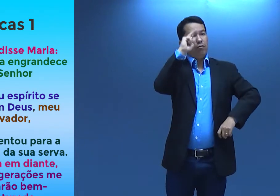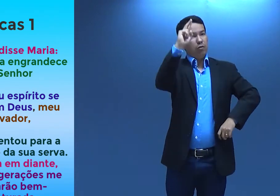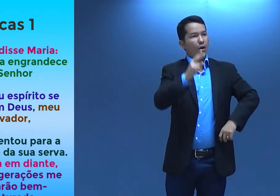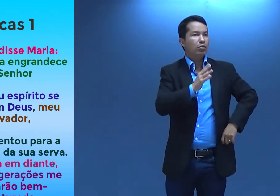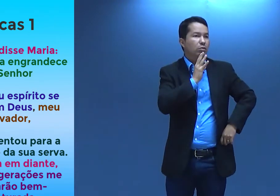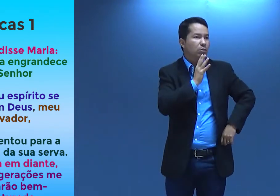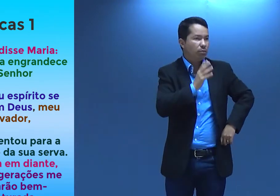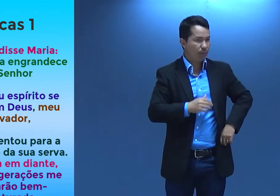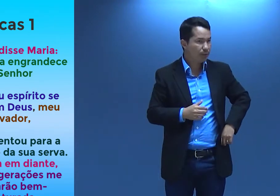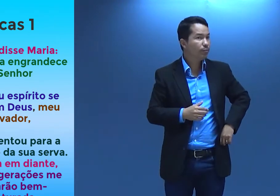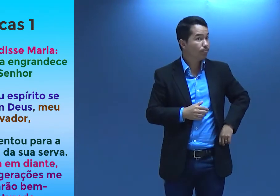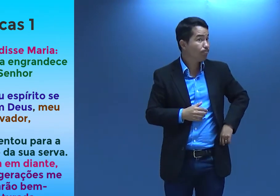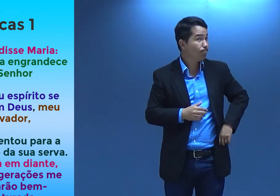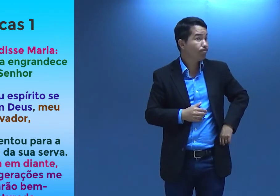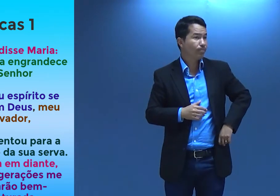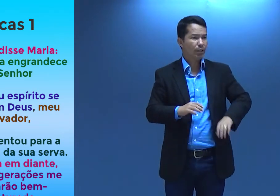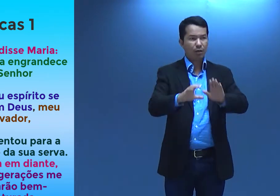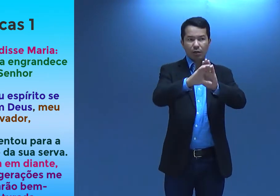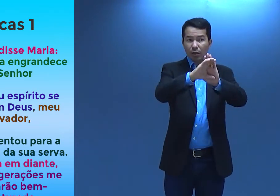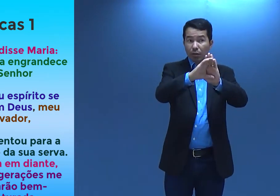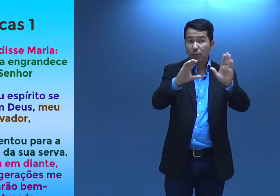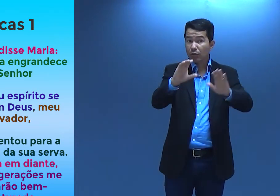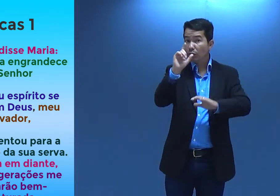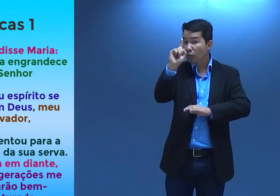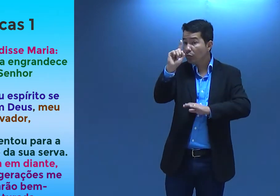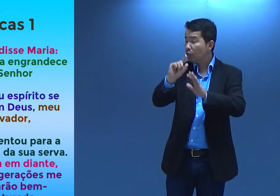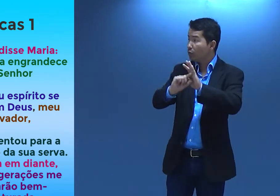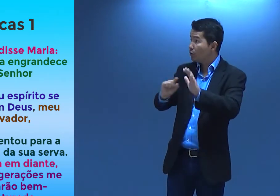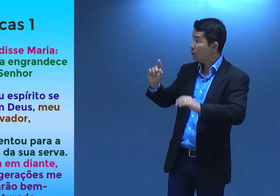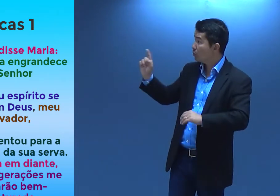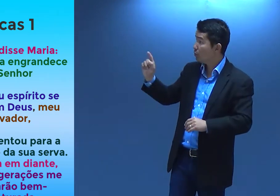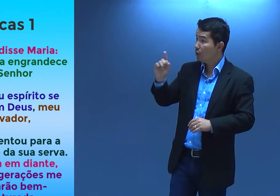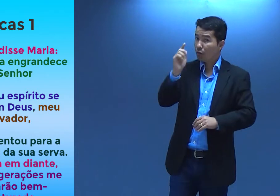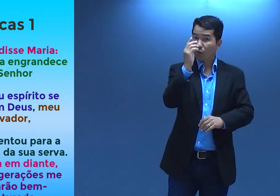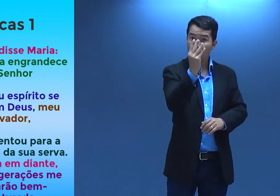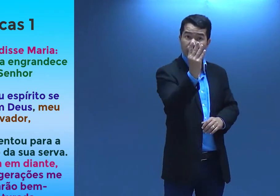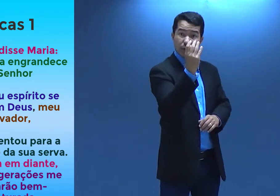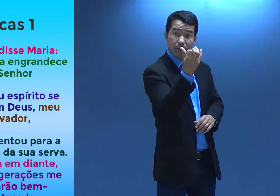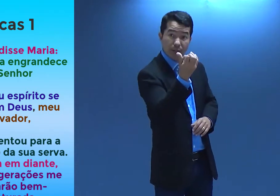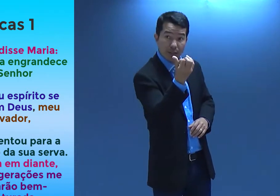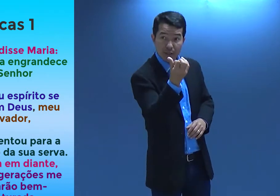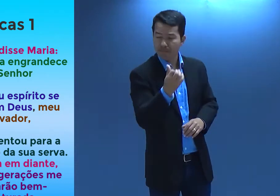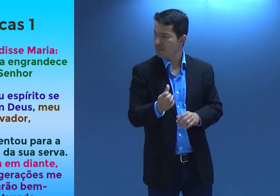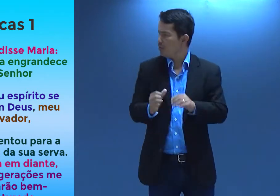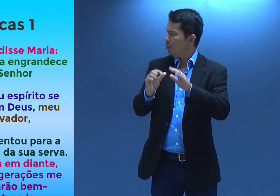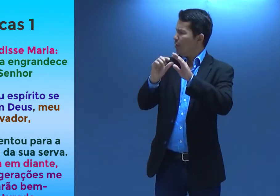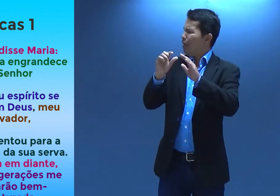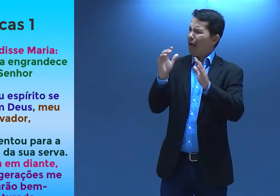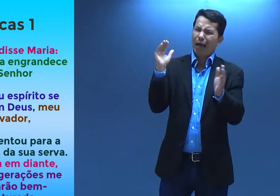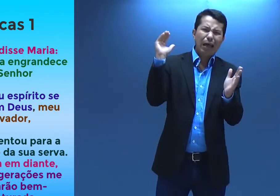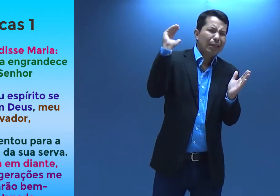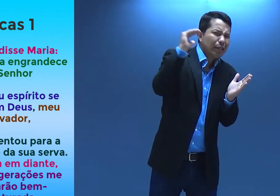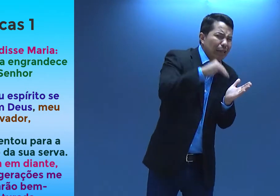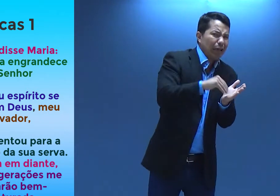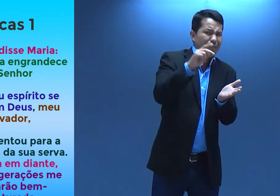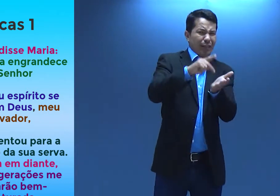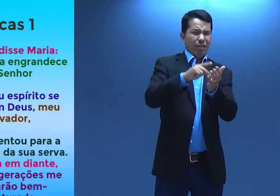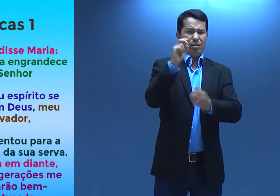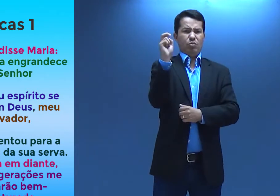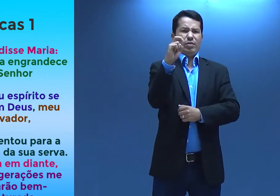né? Ele tinha um conhecimento muito forte. Então, no capítulo 1, versículo 46, até, na